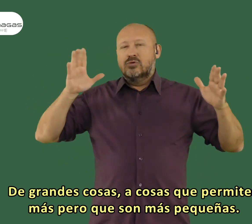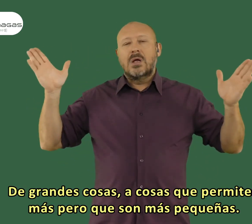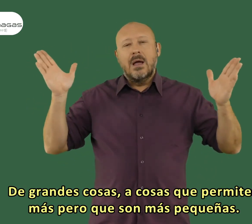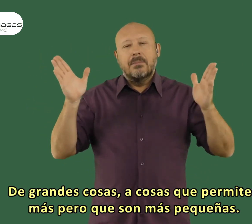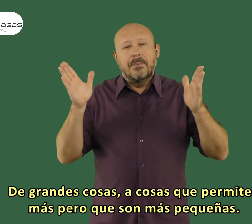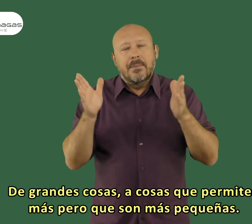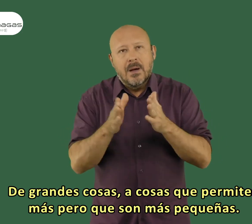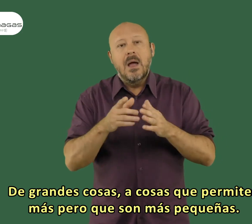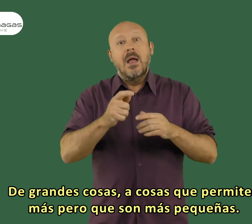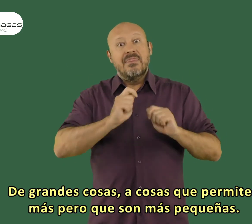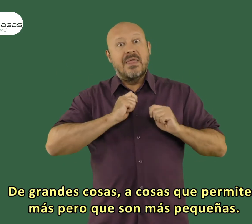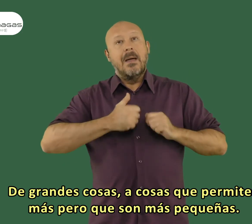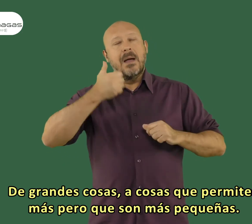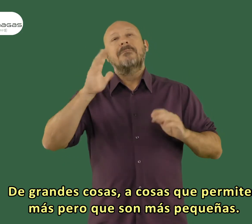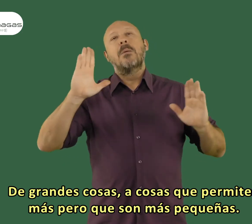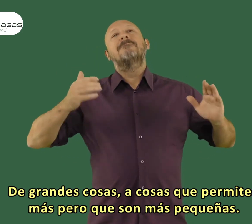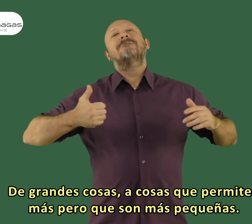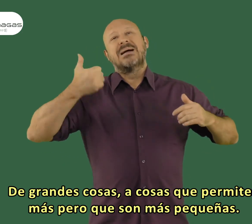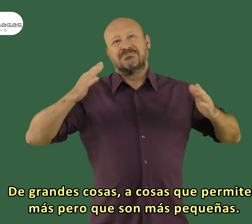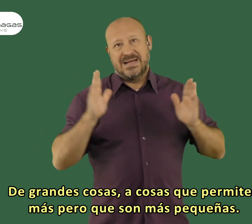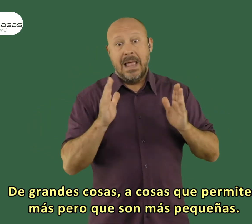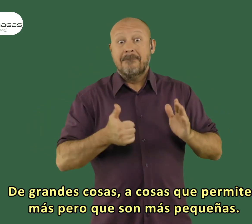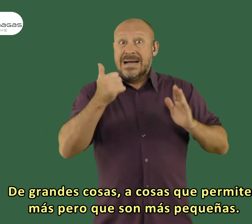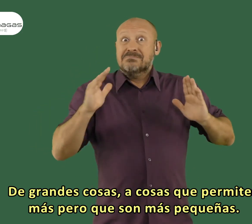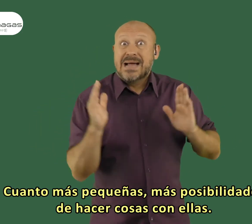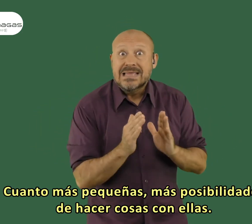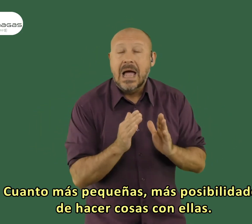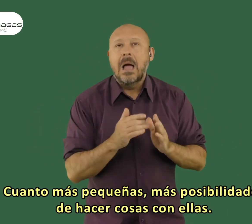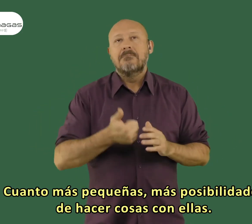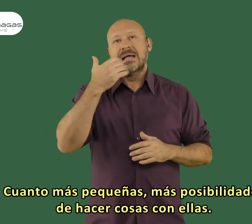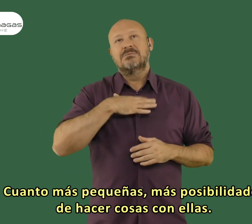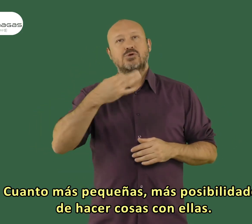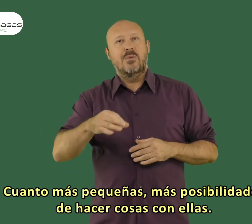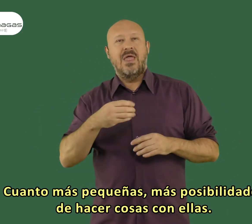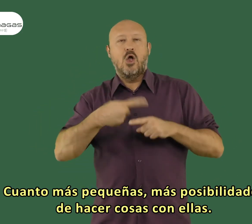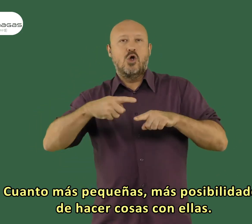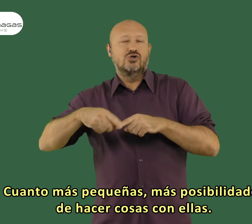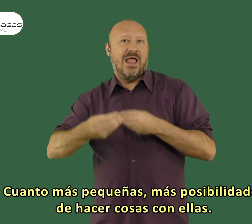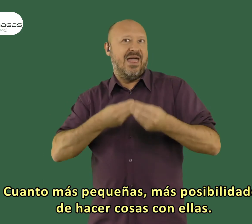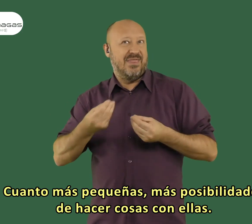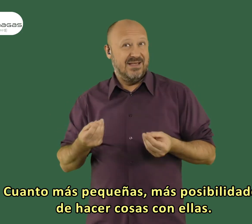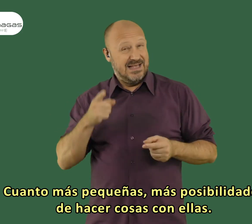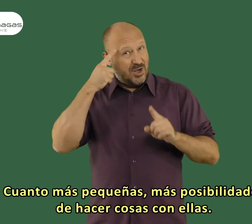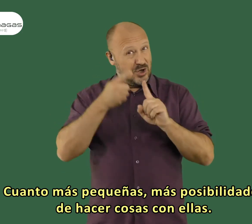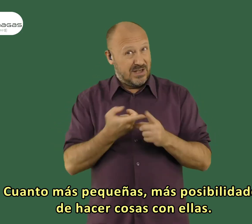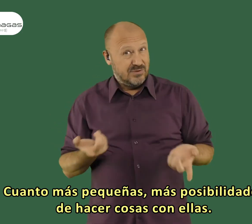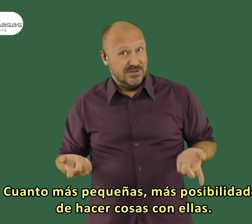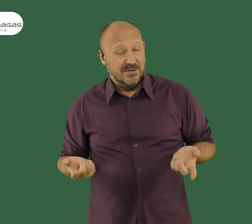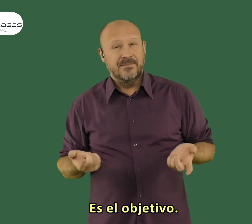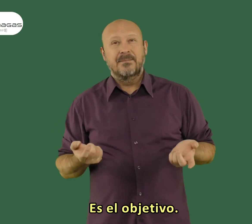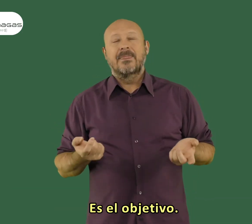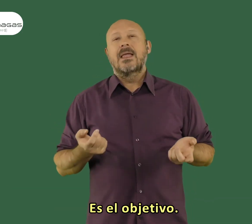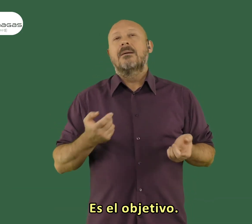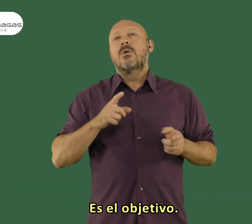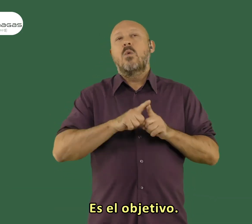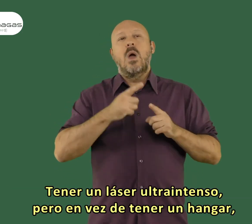cosas a cosas que nos permiten más pero que son más pequeños y cuanto más pequeñas más posibilidades de hacer más cosas con ellos